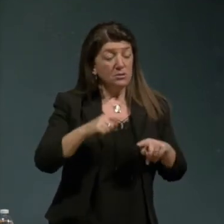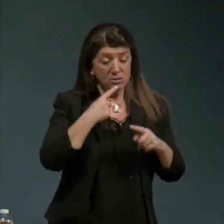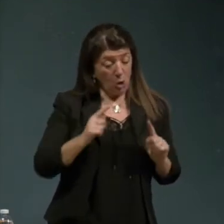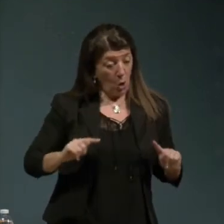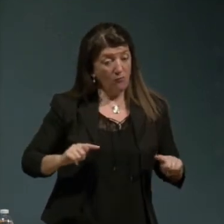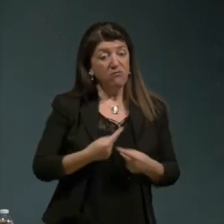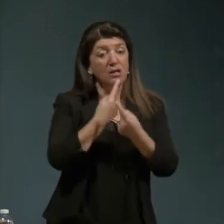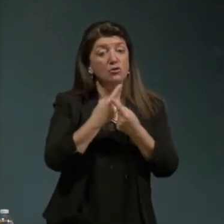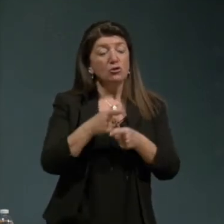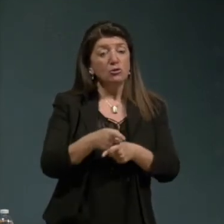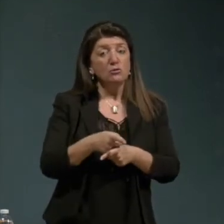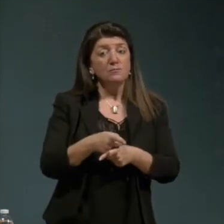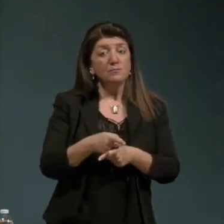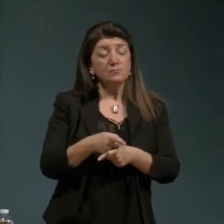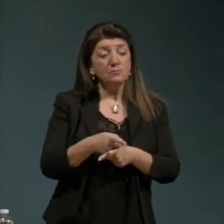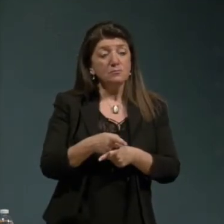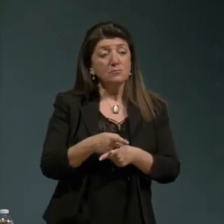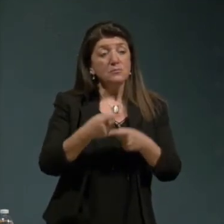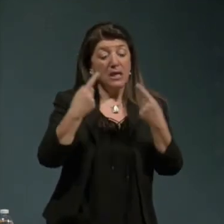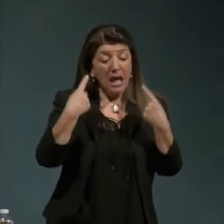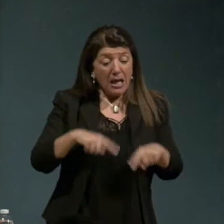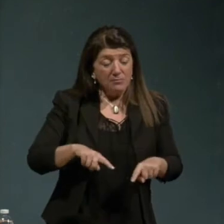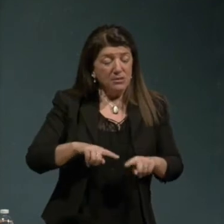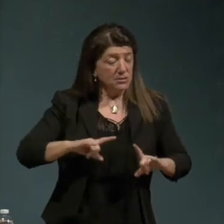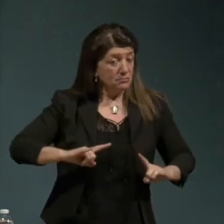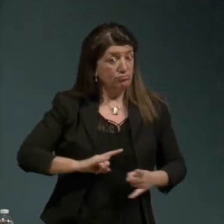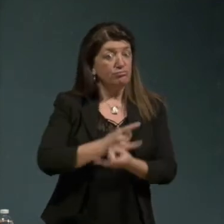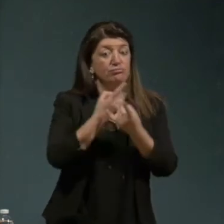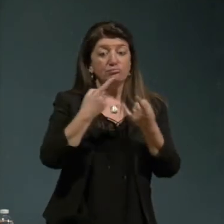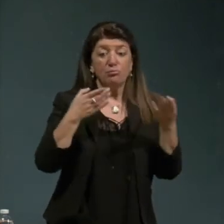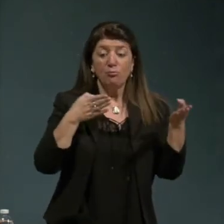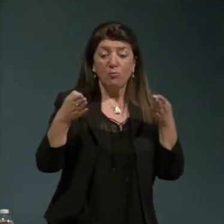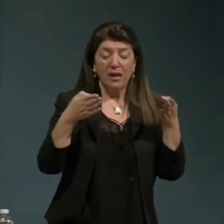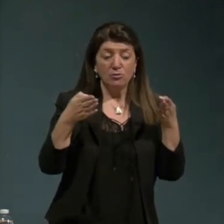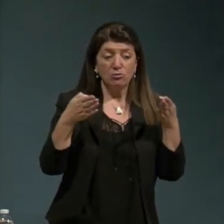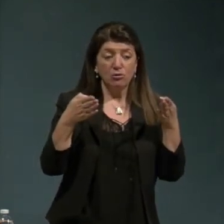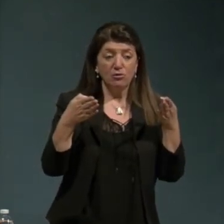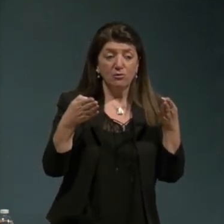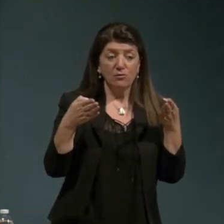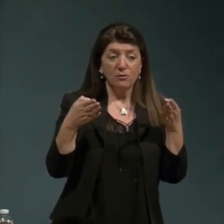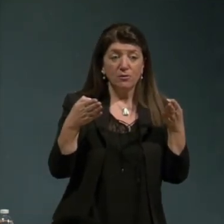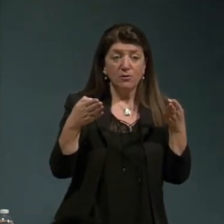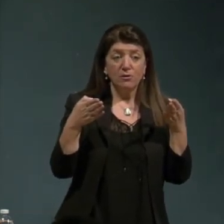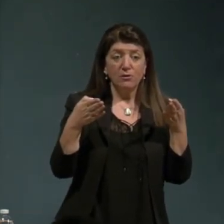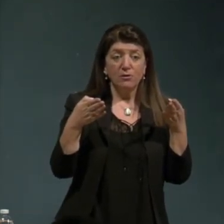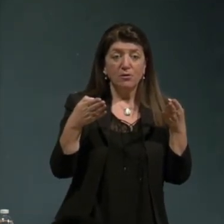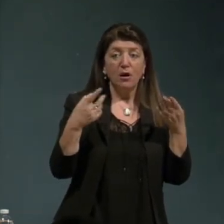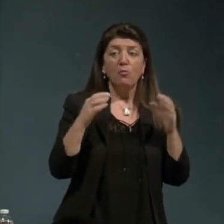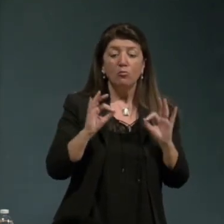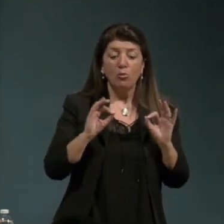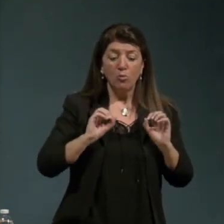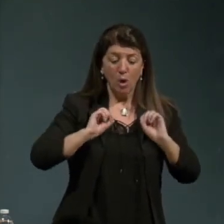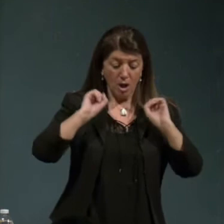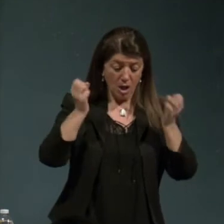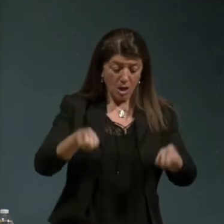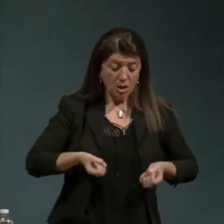si vede che questo movimento è la risurrezione